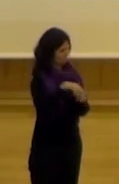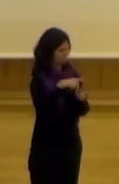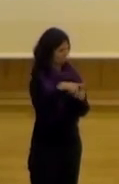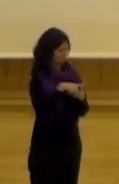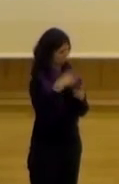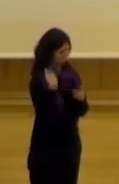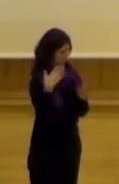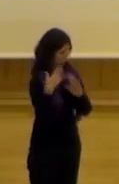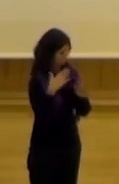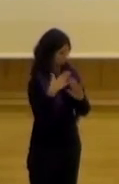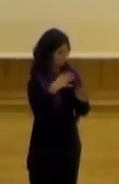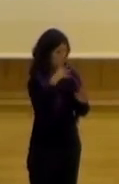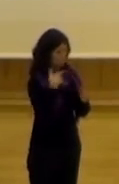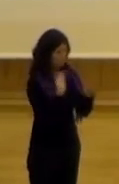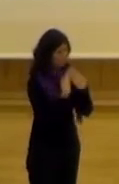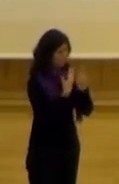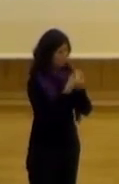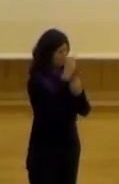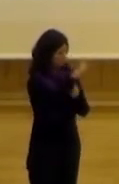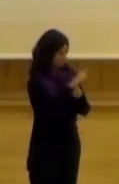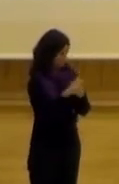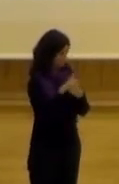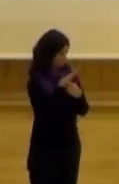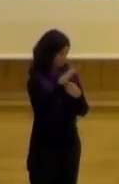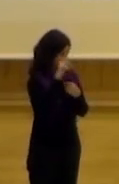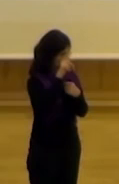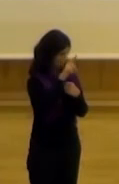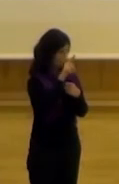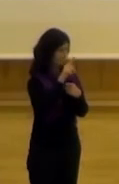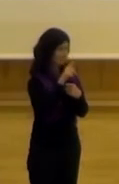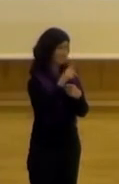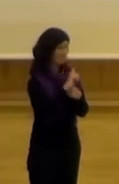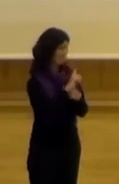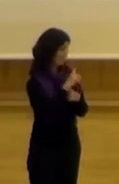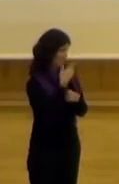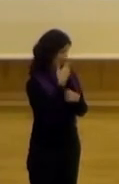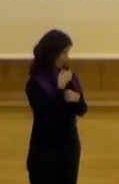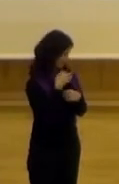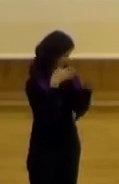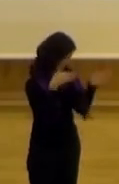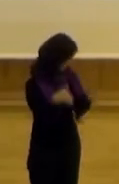años si es verdad yo por conversaciones con gente de allí nunca es fácil el encaje